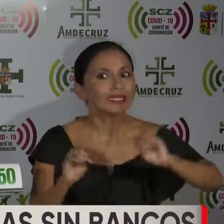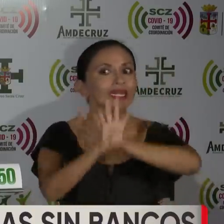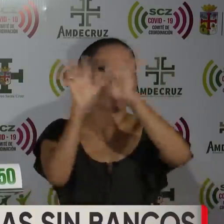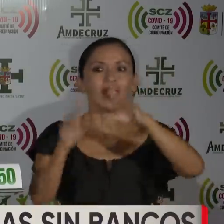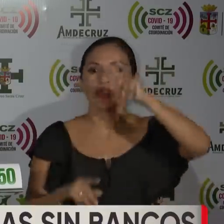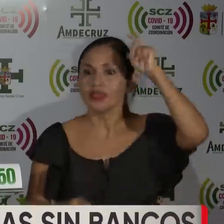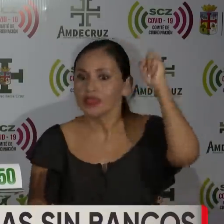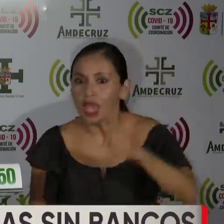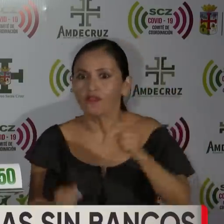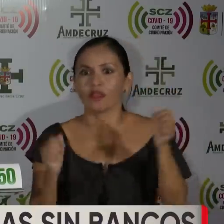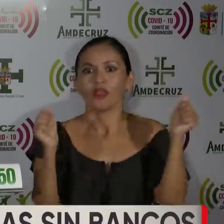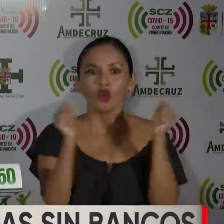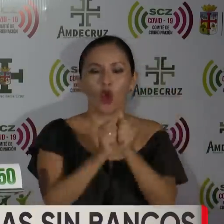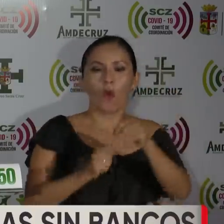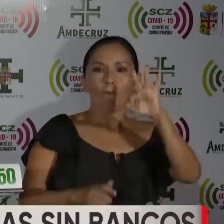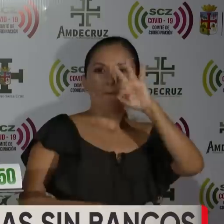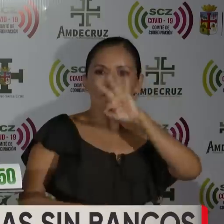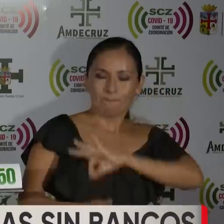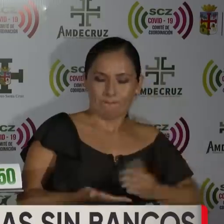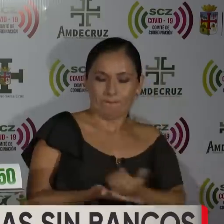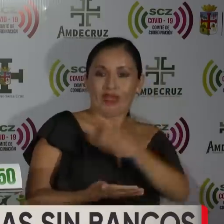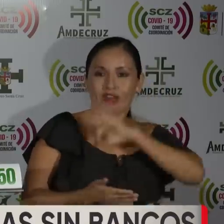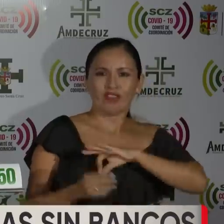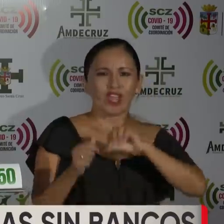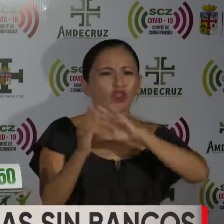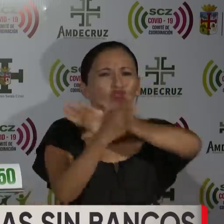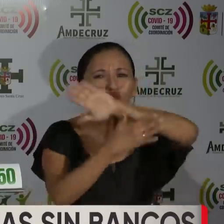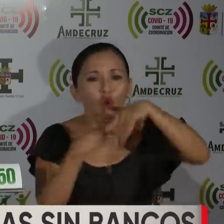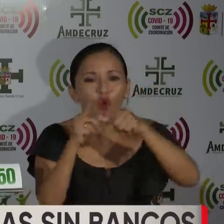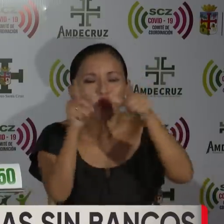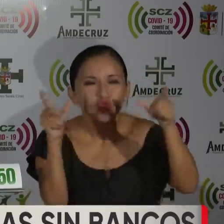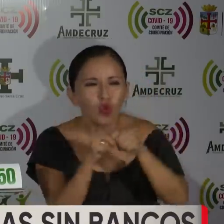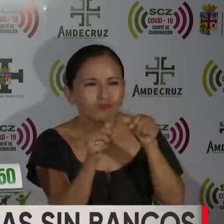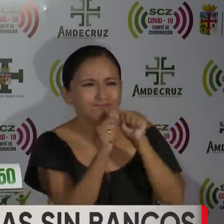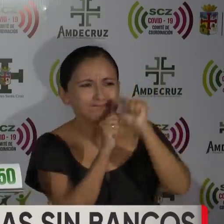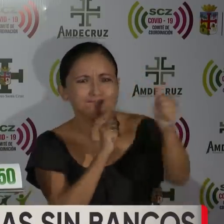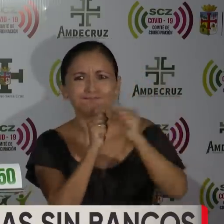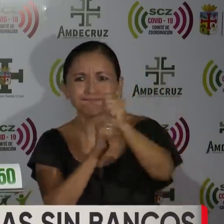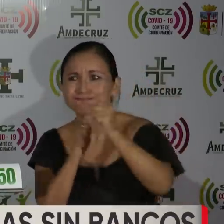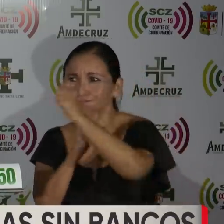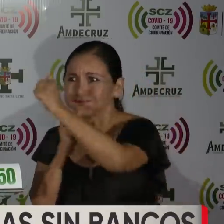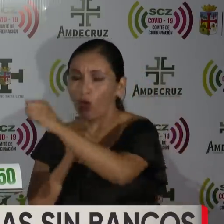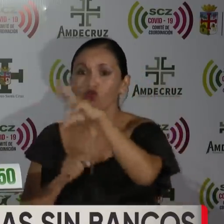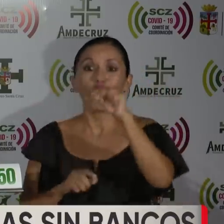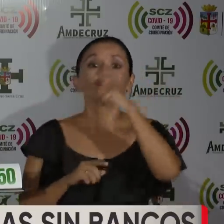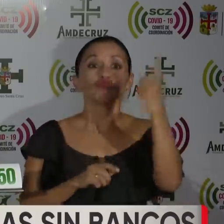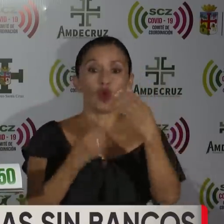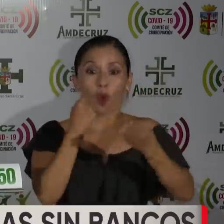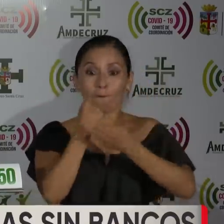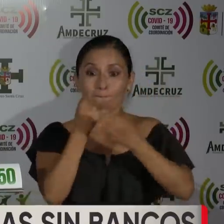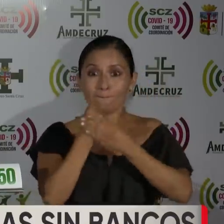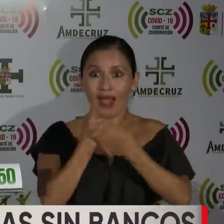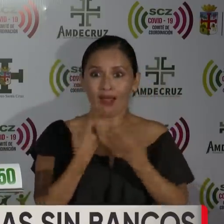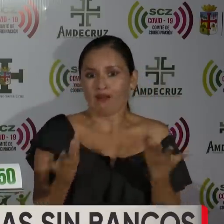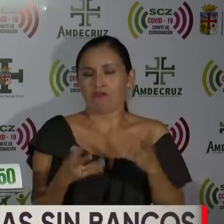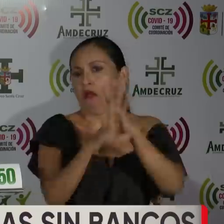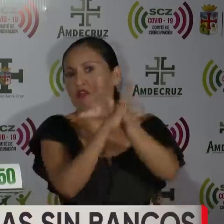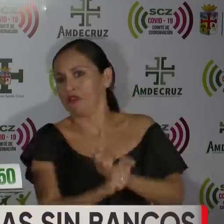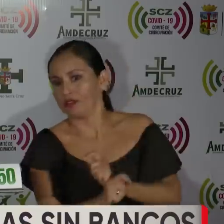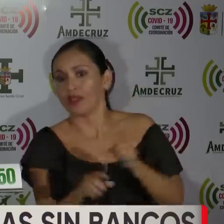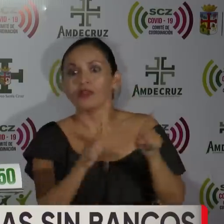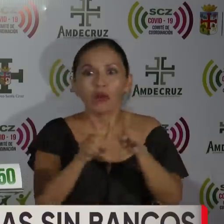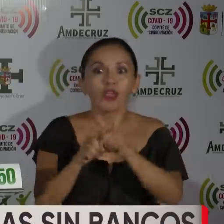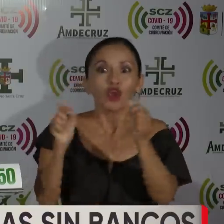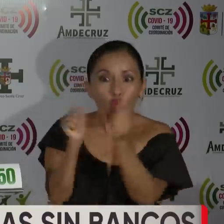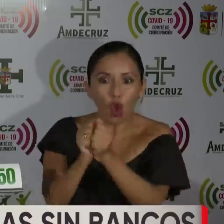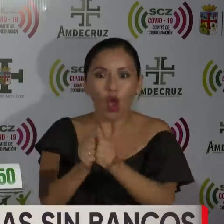debemos llegar con los beneficios a cada rincón del país y eso vamos a hacerlo no solo con el sistema bancario tradicional, sino también